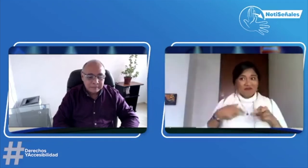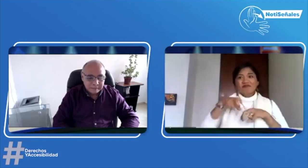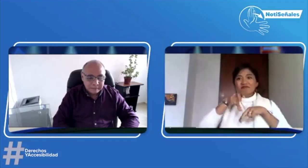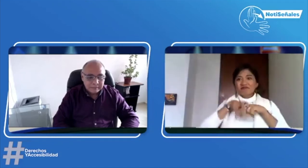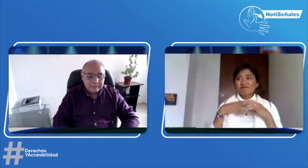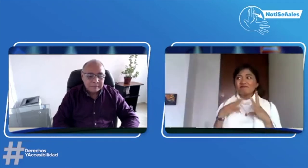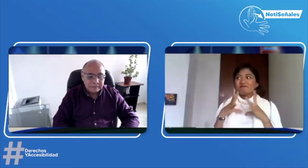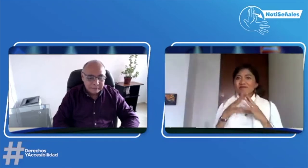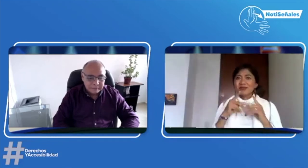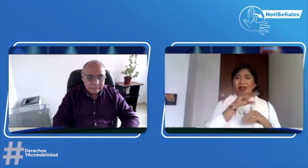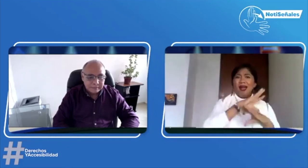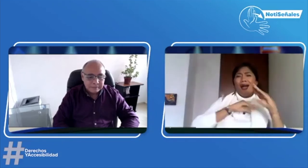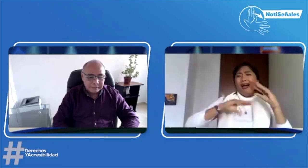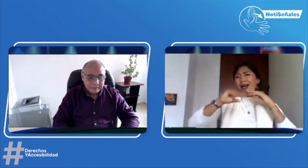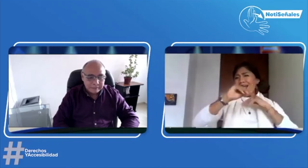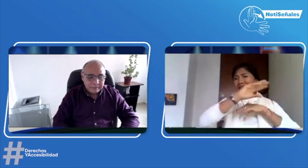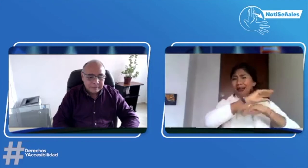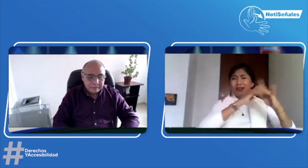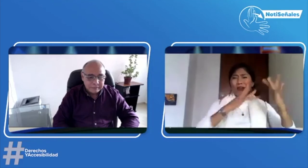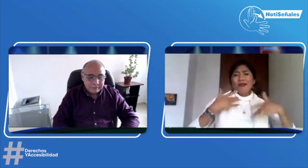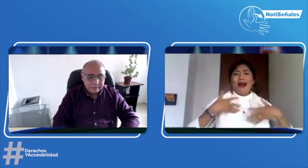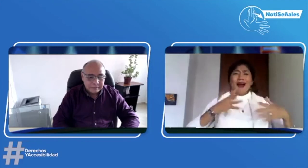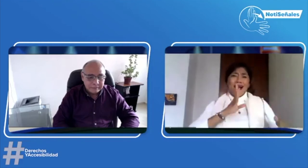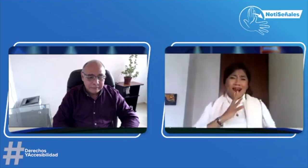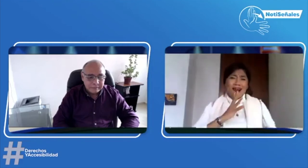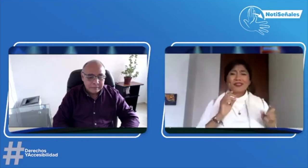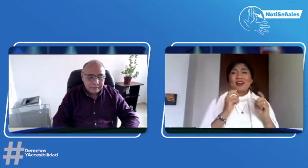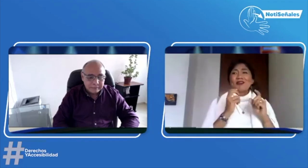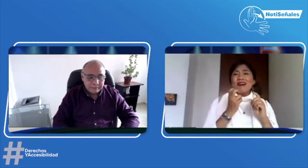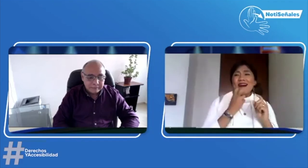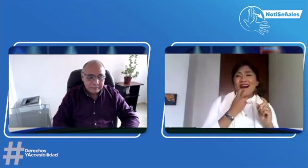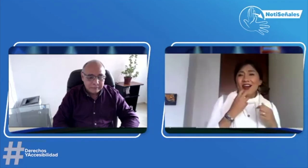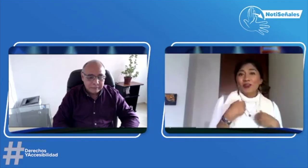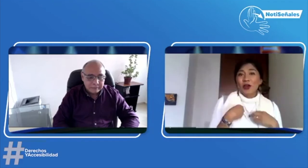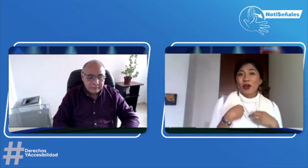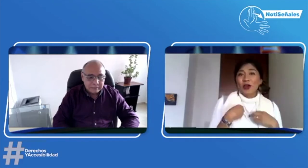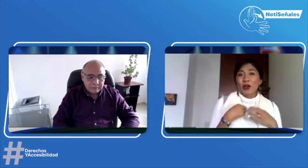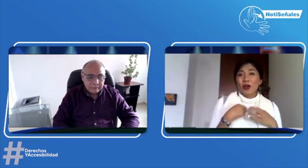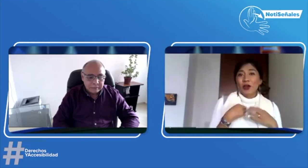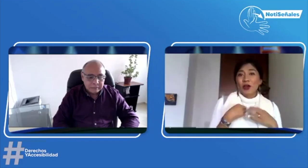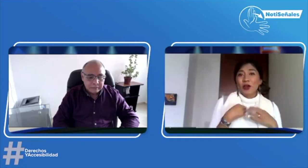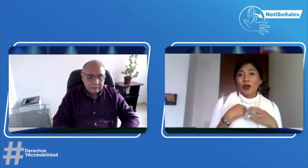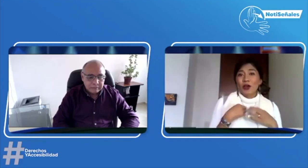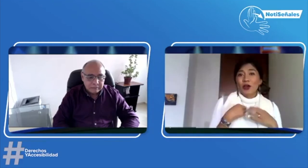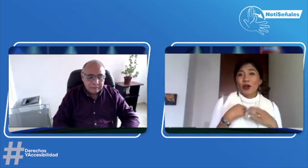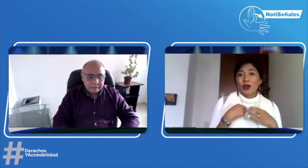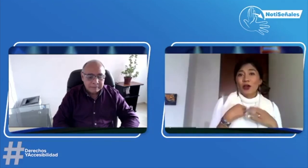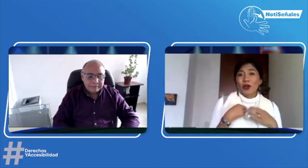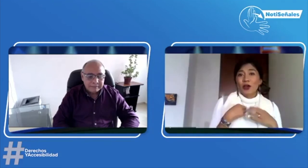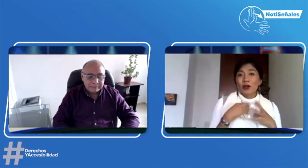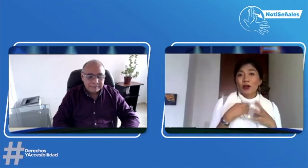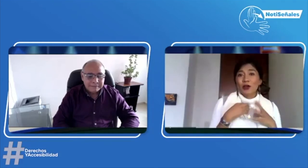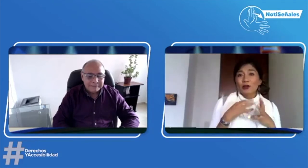Cuando terminé, ya ellos empezaron a hablar, estaban muy contentos, los otros jurados hablaban entre ellos.